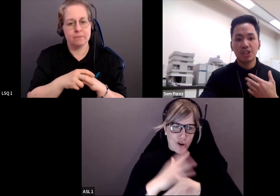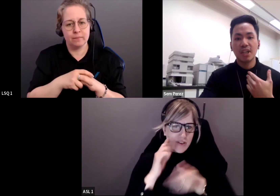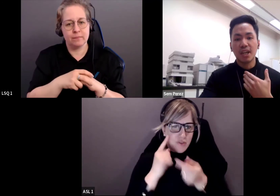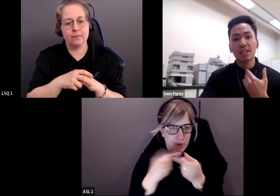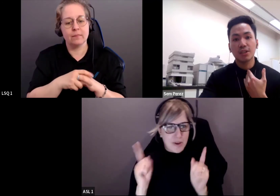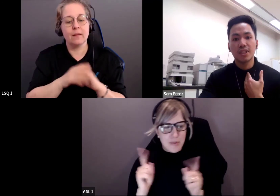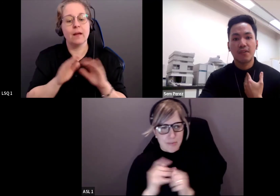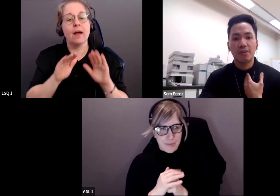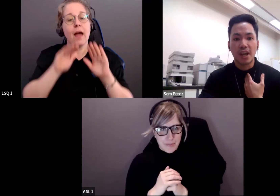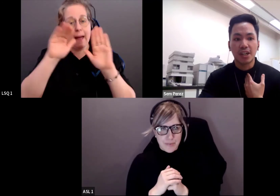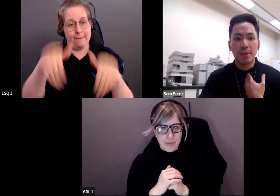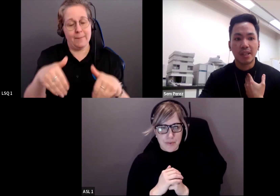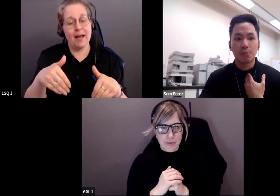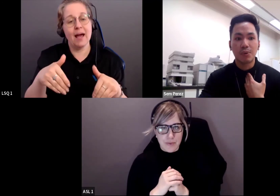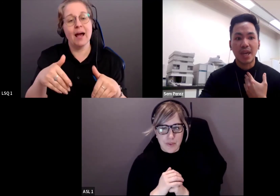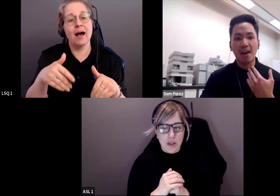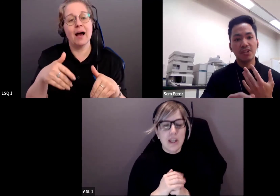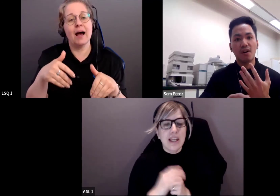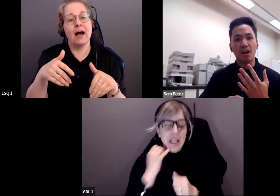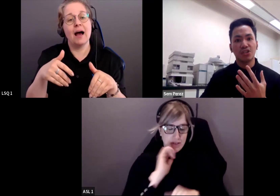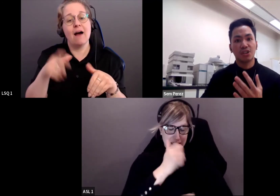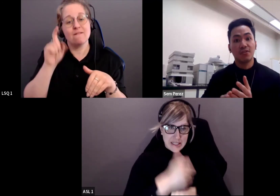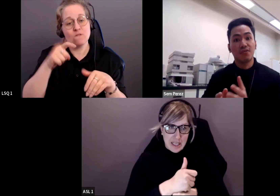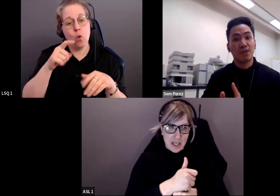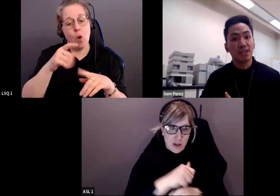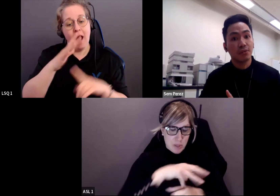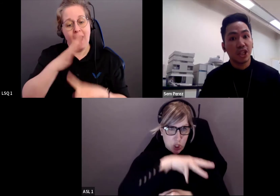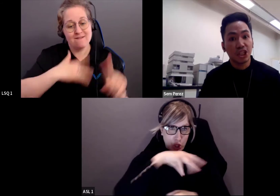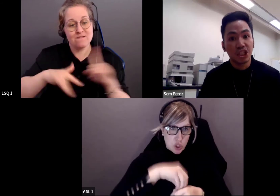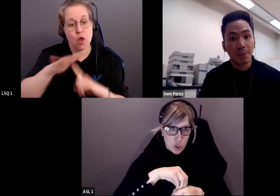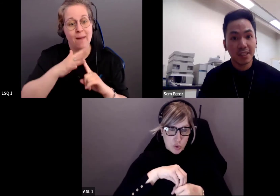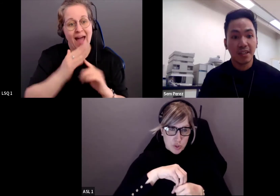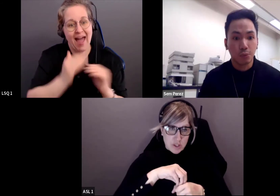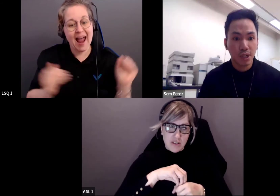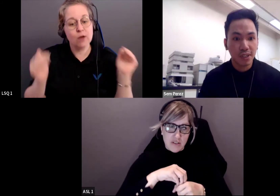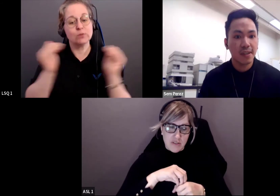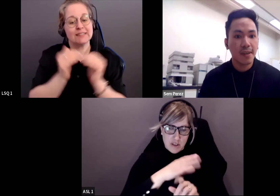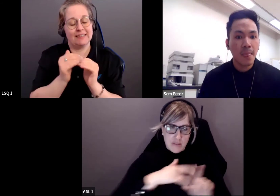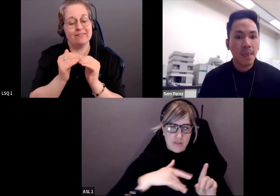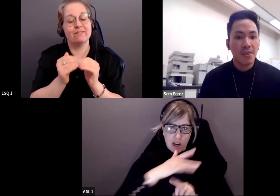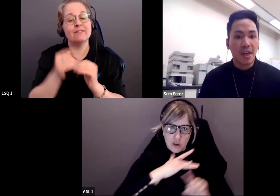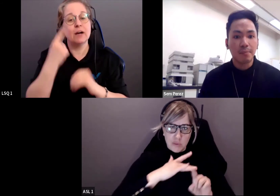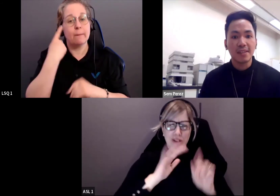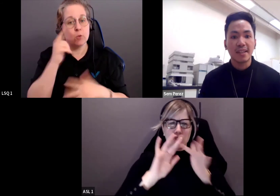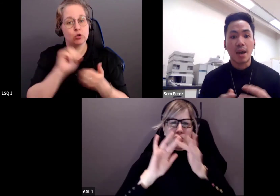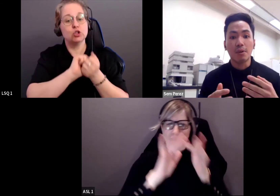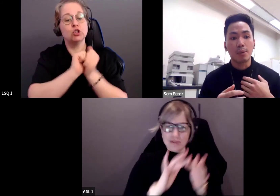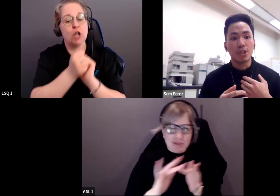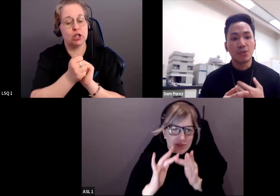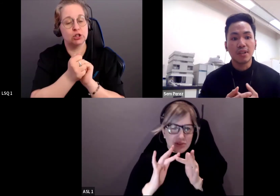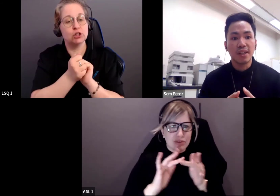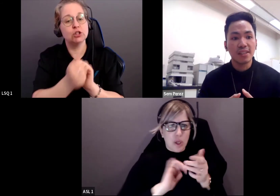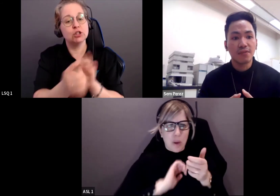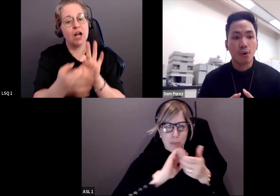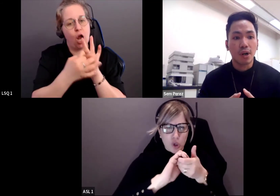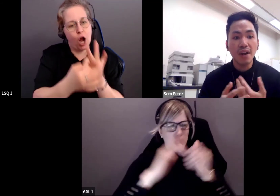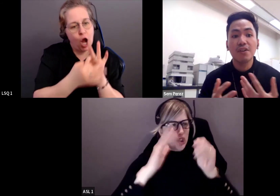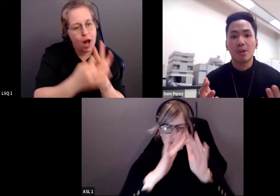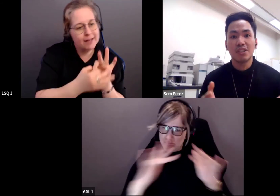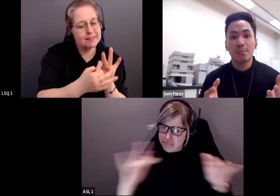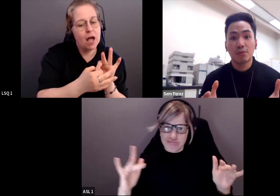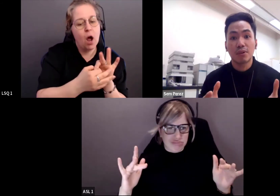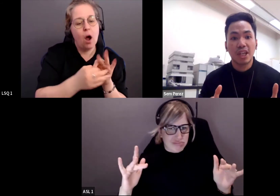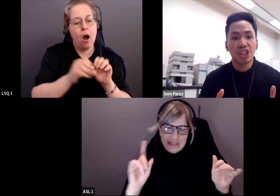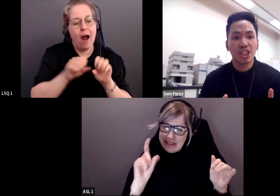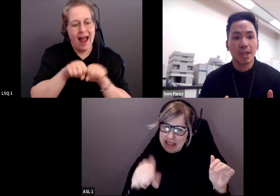Ensuite, en établissant un environnement inclusif, nous devons favoriser les relations et les réseaux diversifiés.